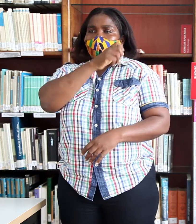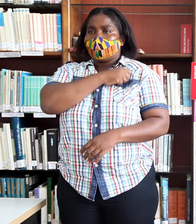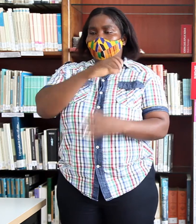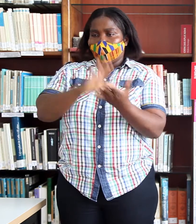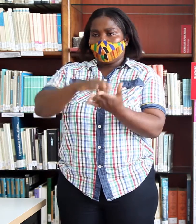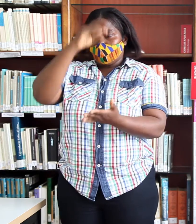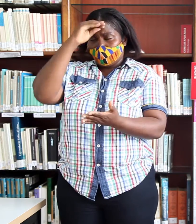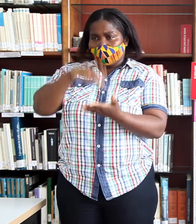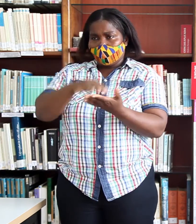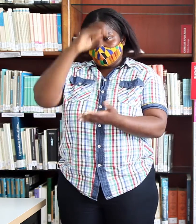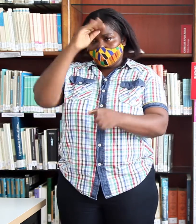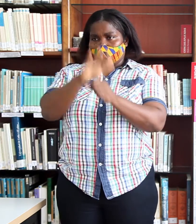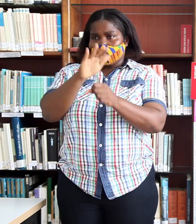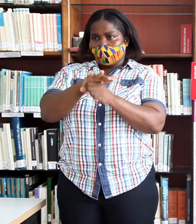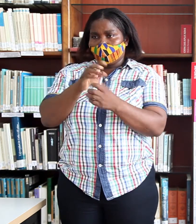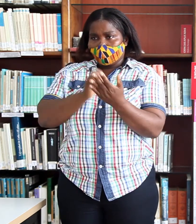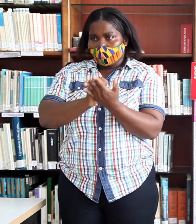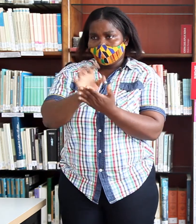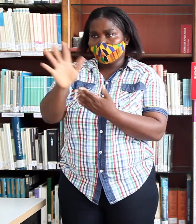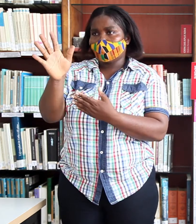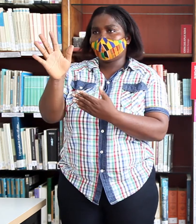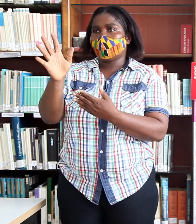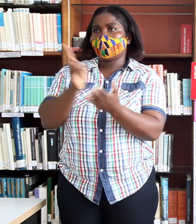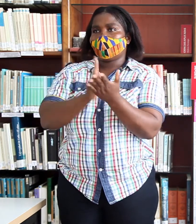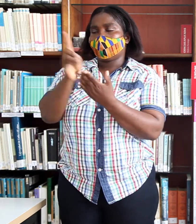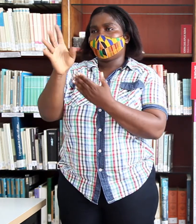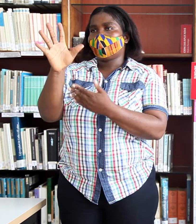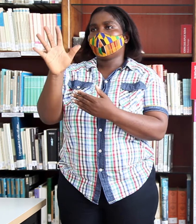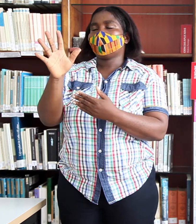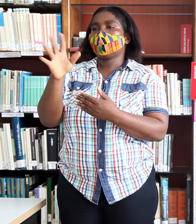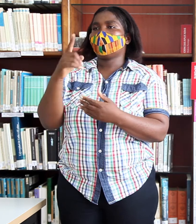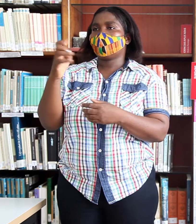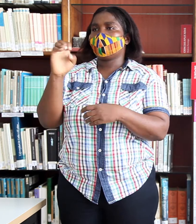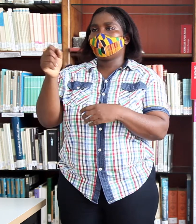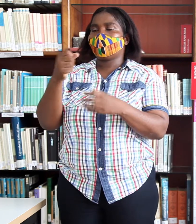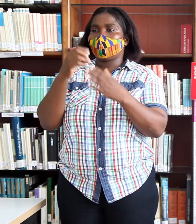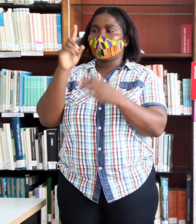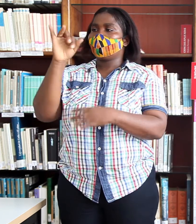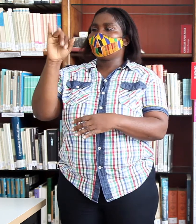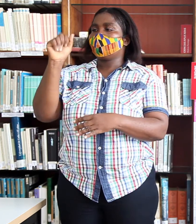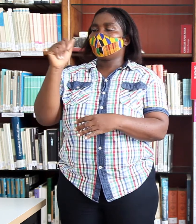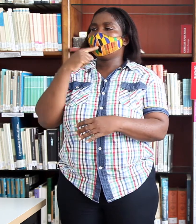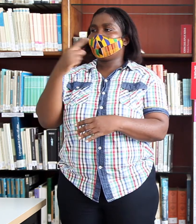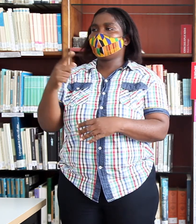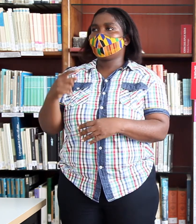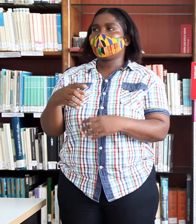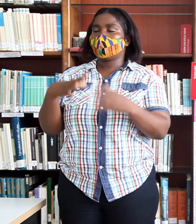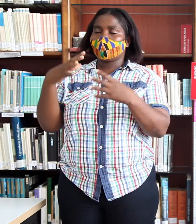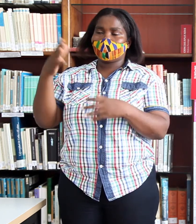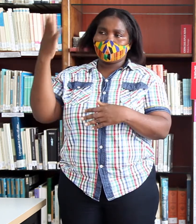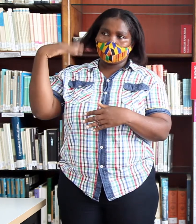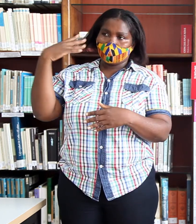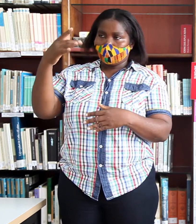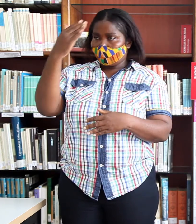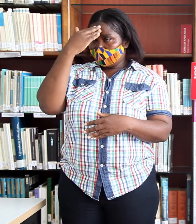bastante y desarrolló una carrera literaria en la que su origen y las